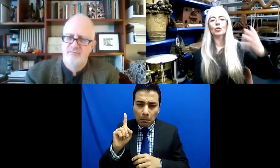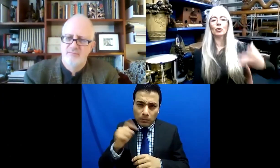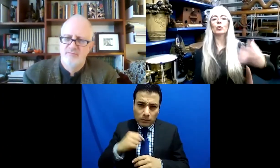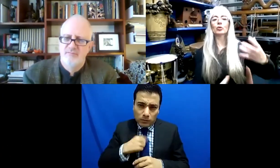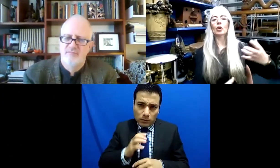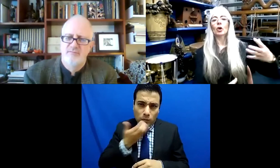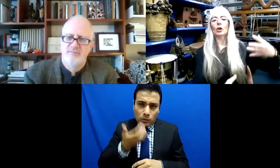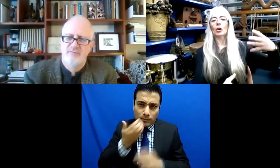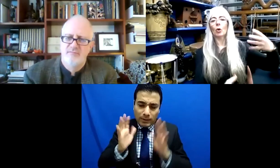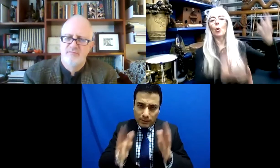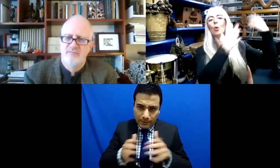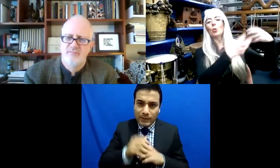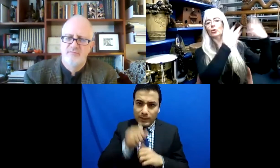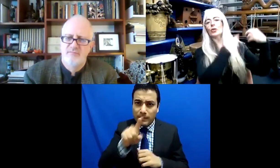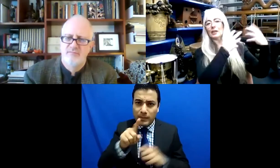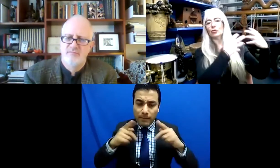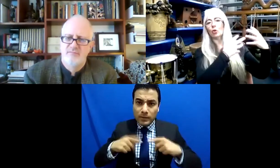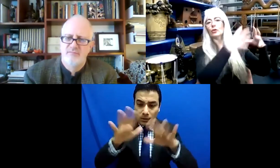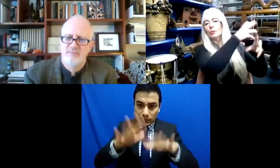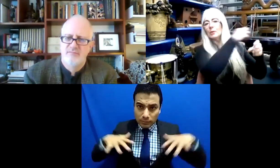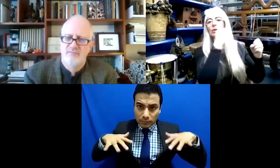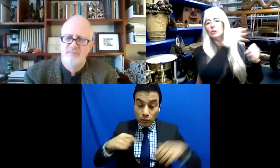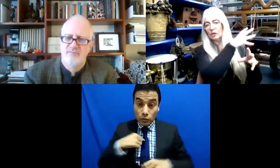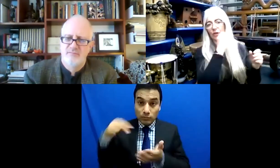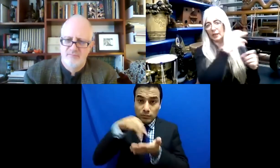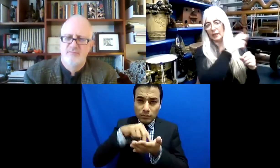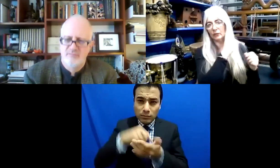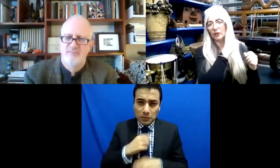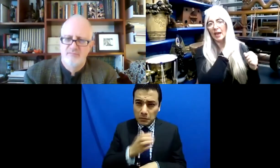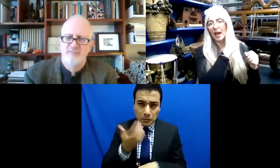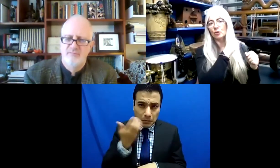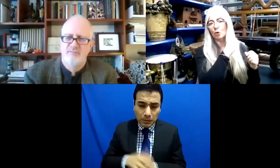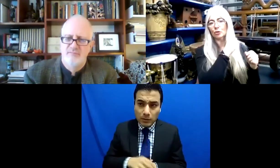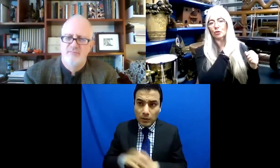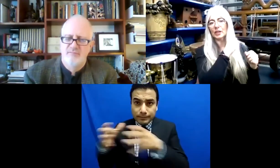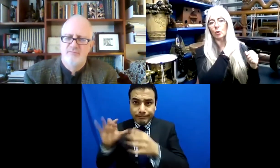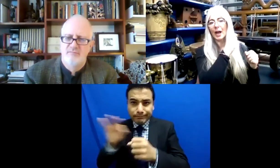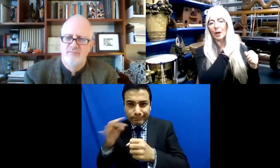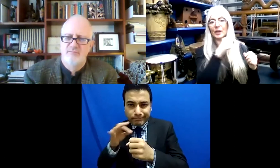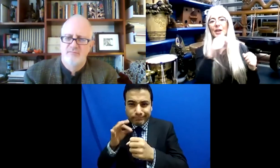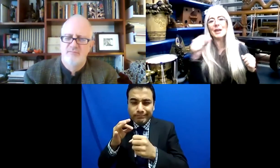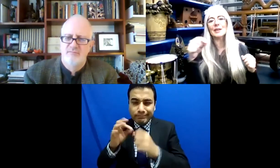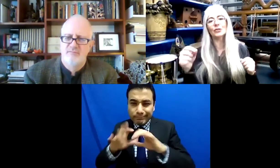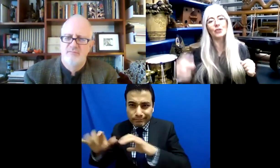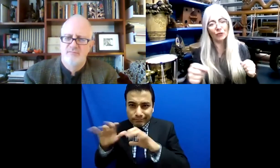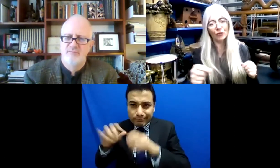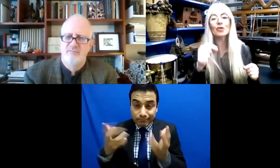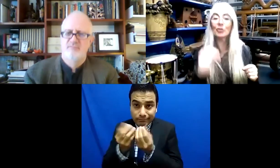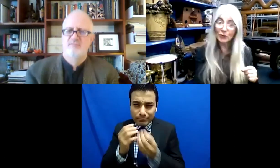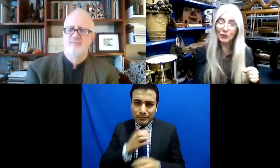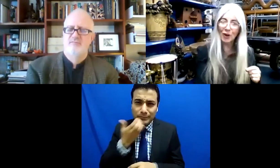público tampoco es nueva. Entonces, si nos aferramos a lo familiar